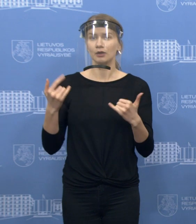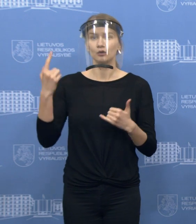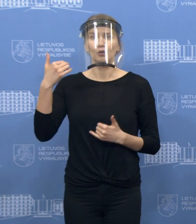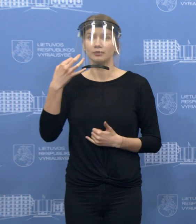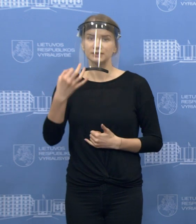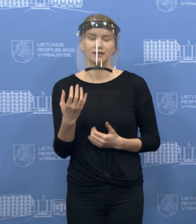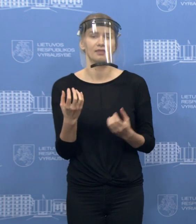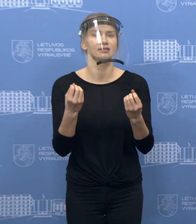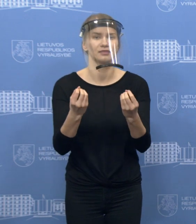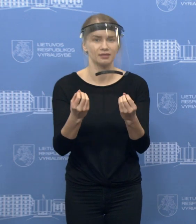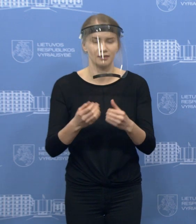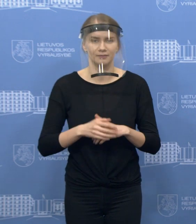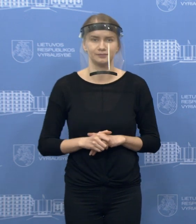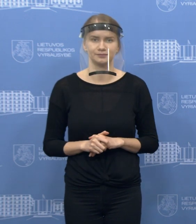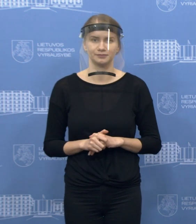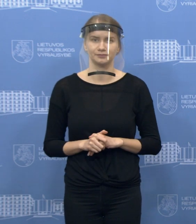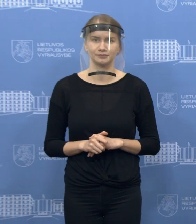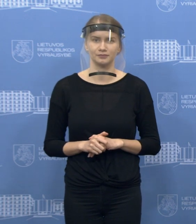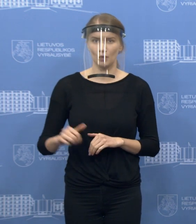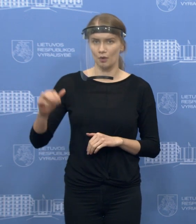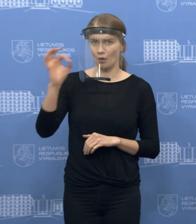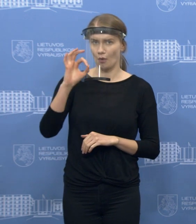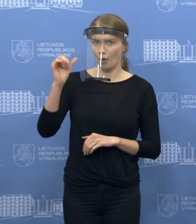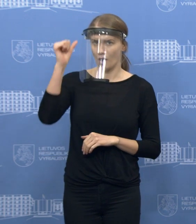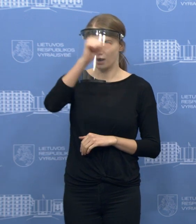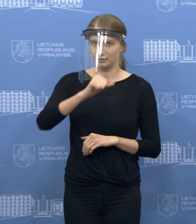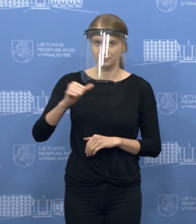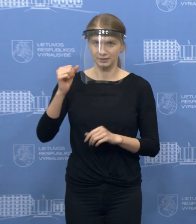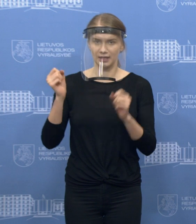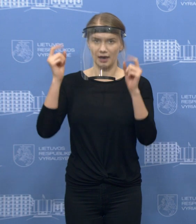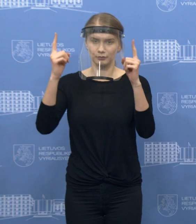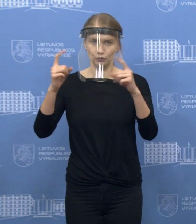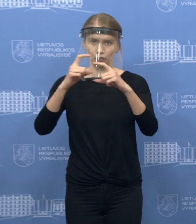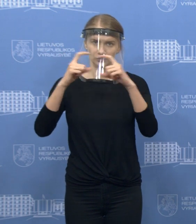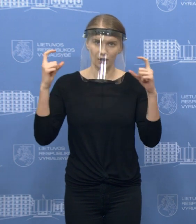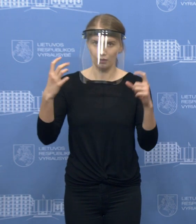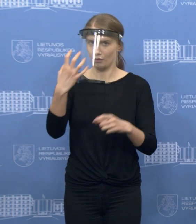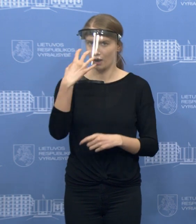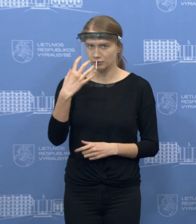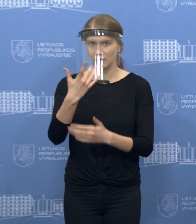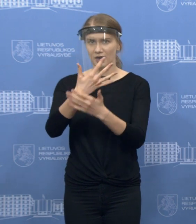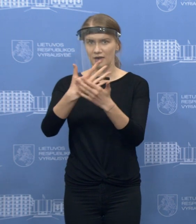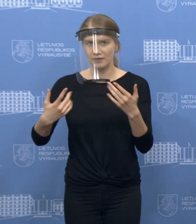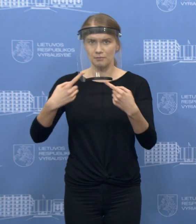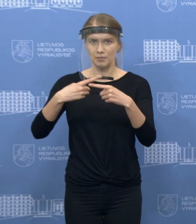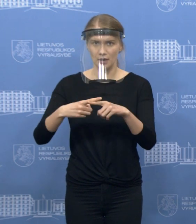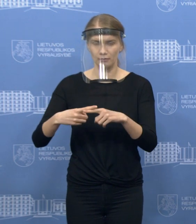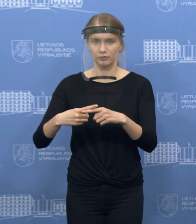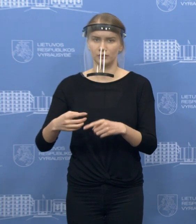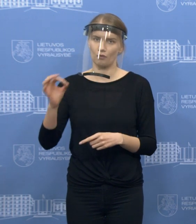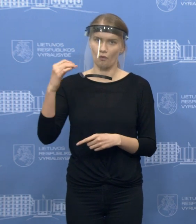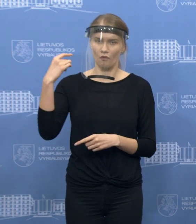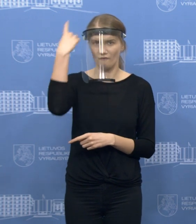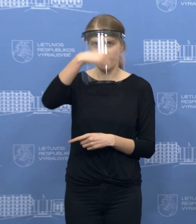kad šiandien priimtas sprendimas dėl asmens apsaugos priemonių dėvėjimo, kaukių ir aspiratų ir panašių daiktų dangiančių